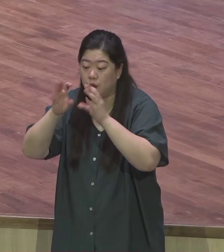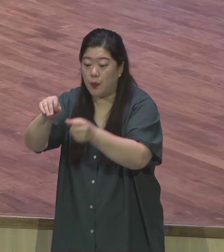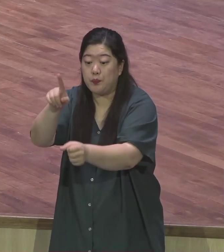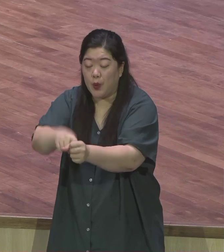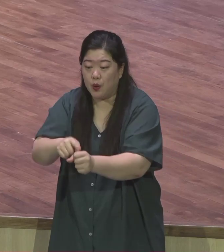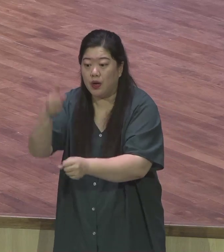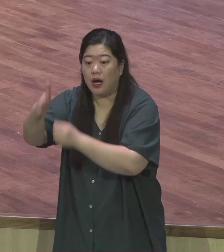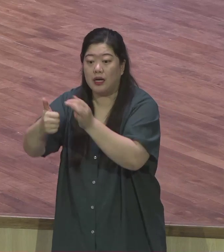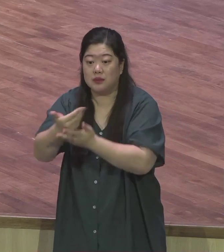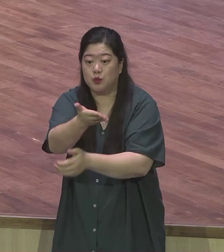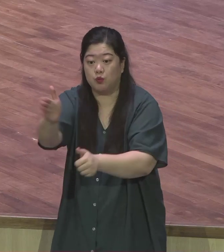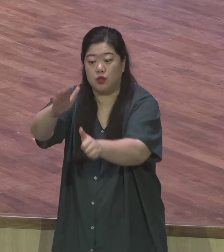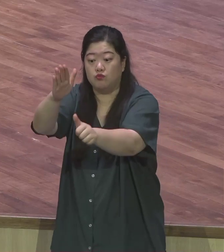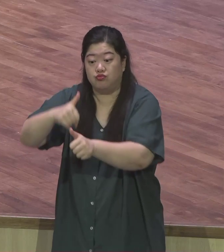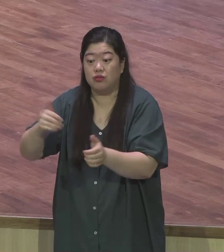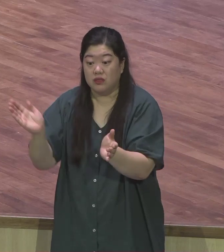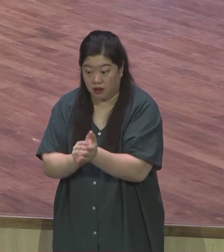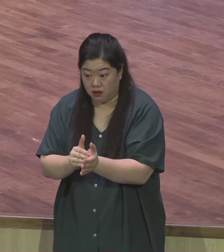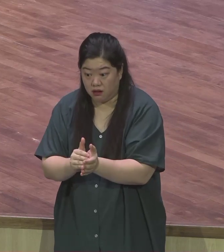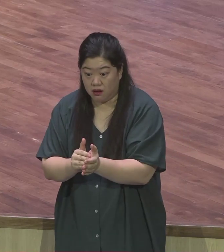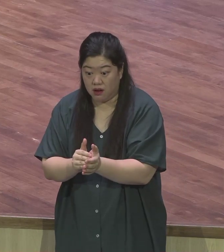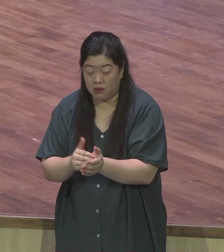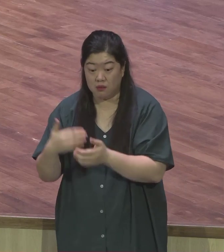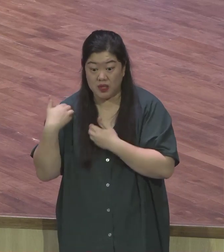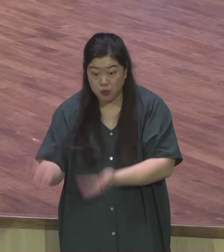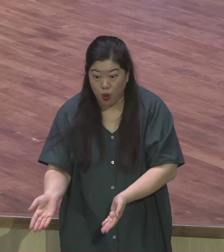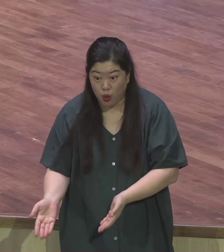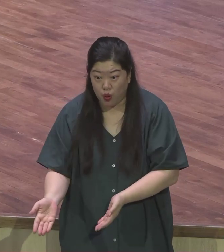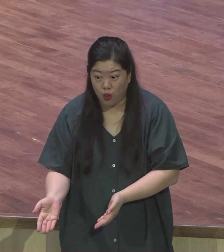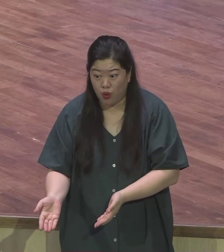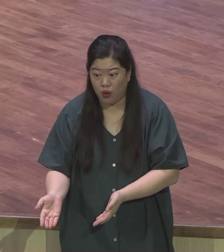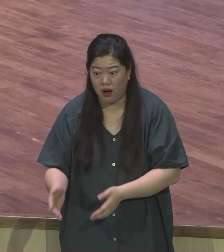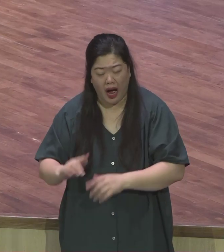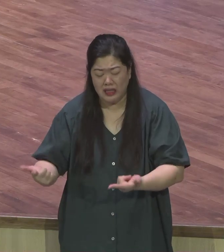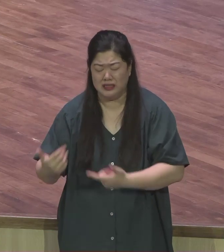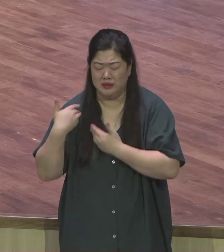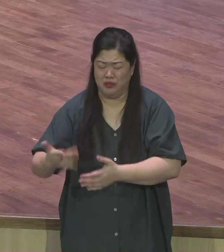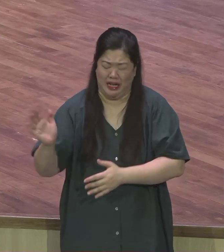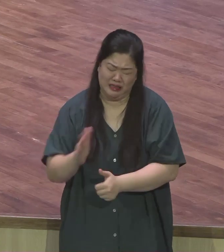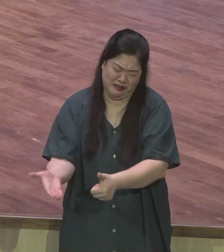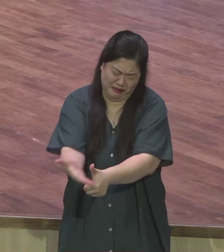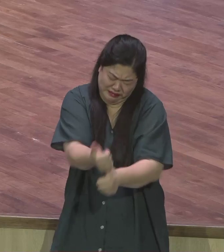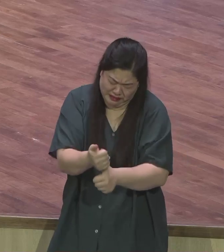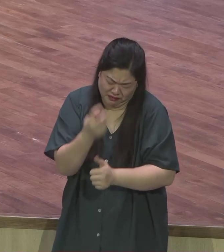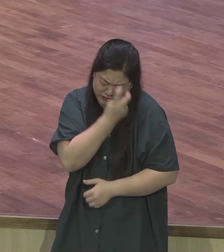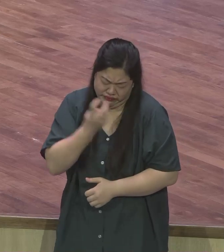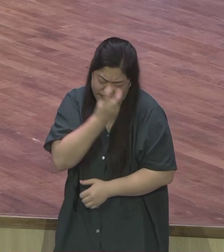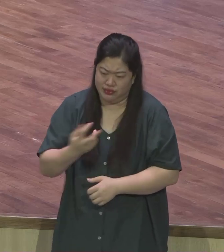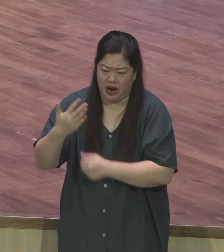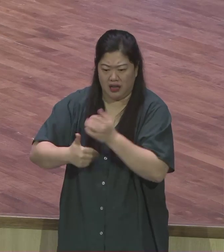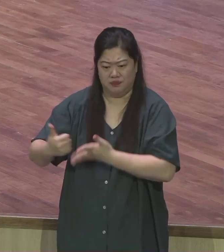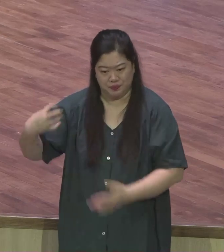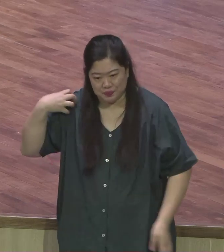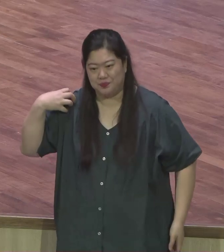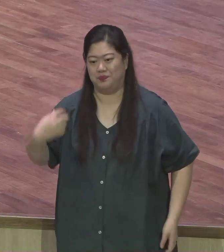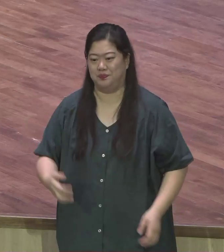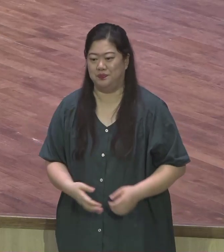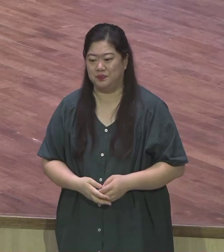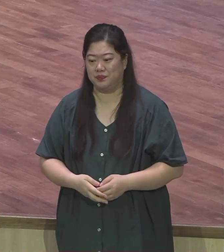책임지시고 어찌 하나님께서 여러분들을 간섭하지 아니하시겠습니까 중요한 것은 하나님이 허락하지 않으면